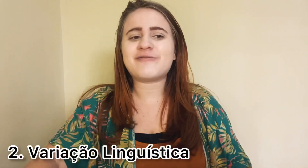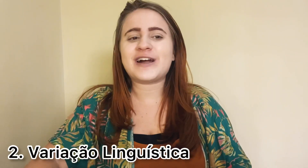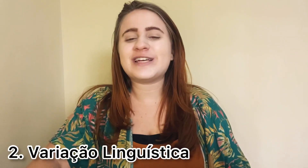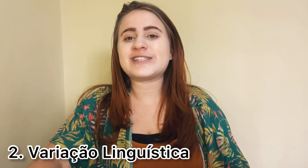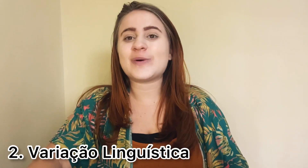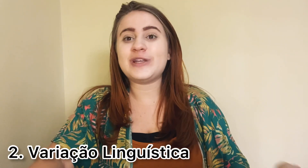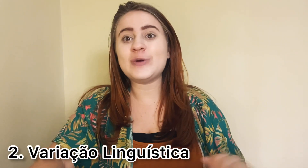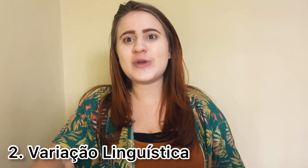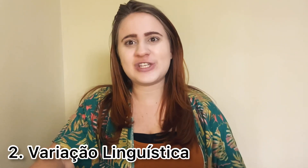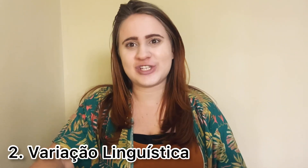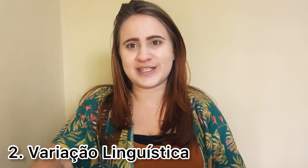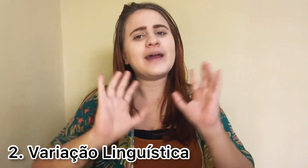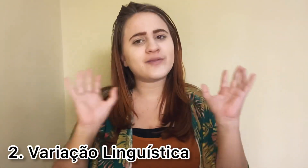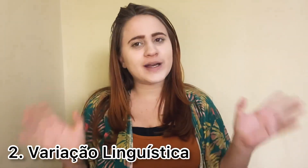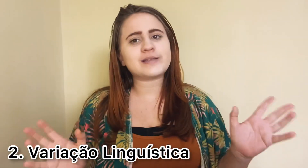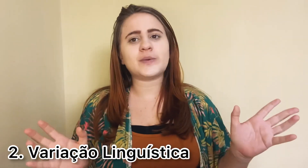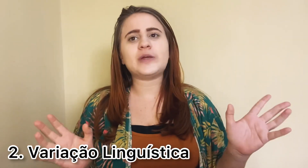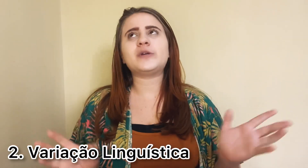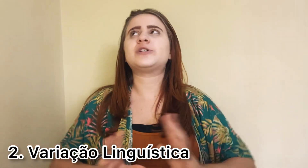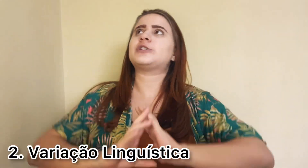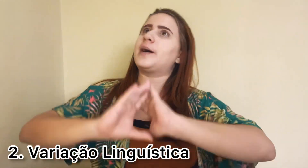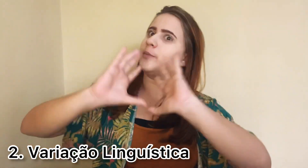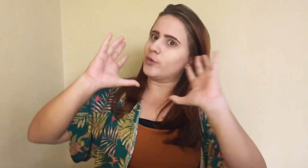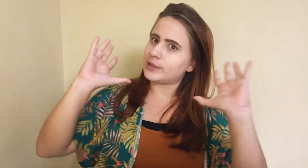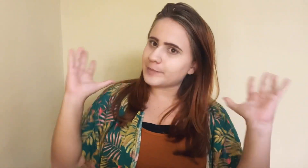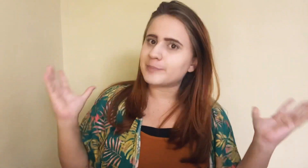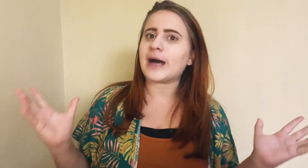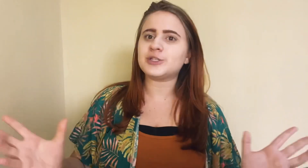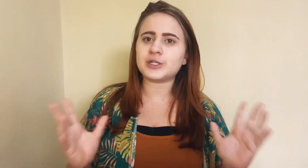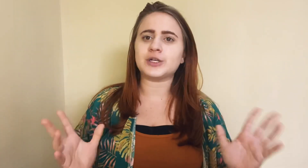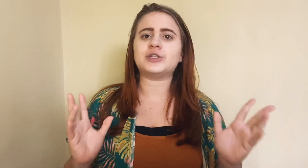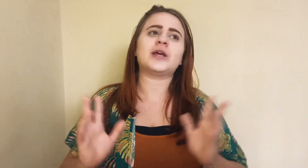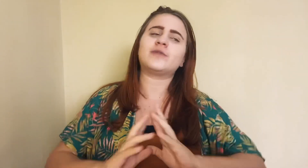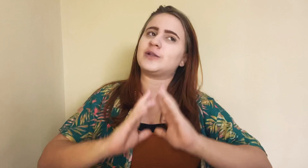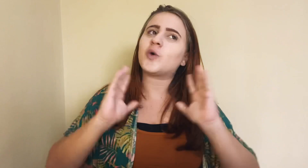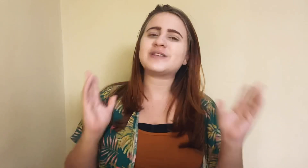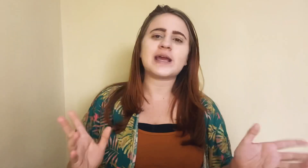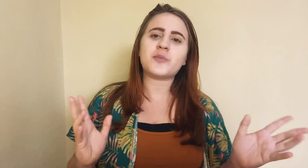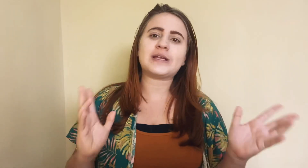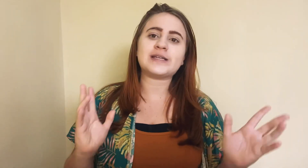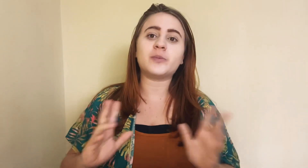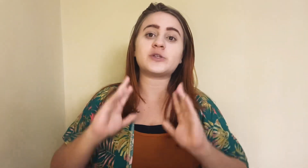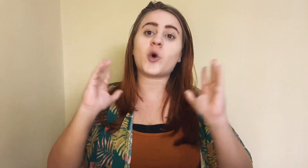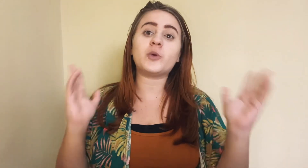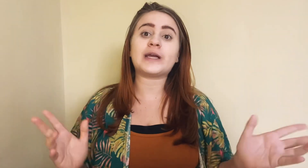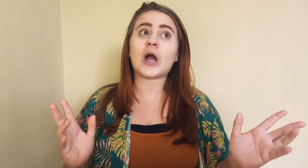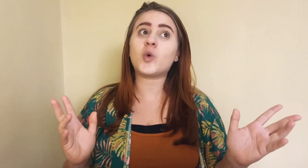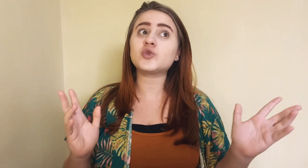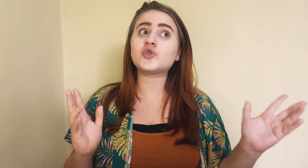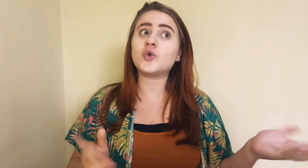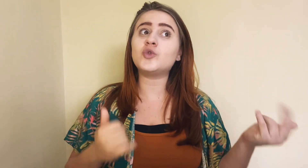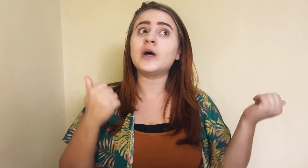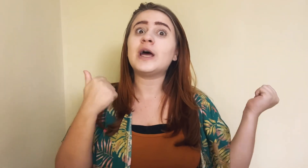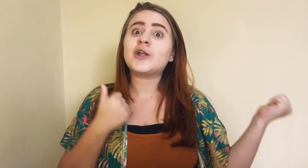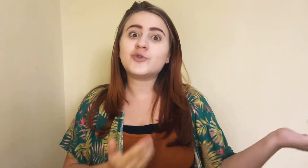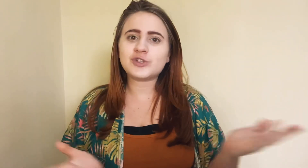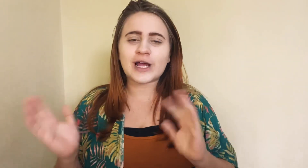variação linguística. E a variação linguística já muda bastante. Você não consegue, por exemplo, se comunicar com o surdo dos Estados